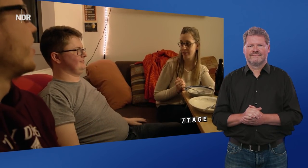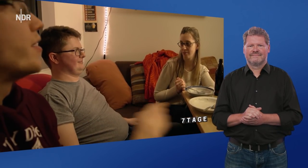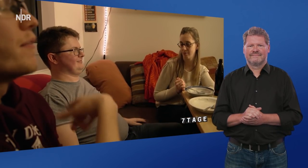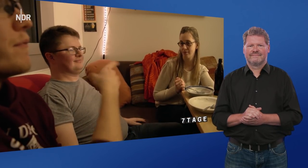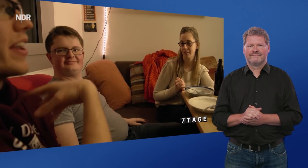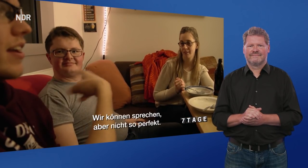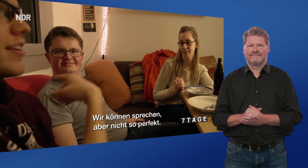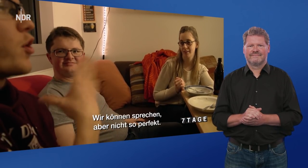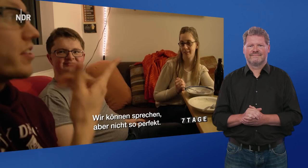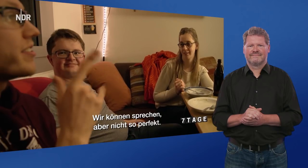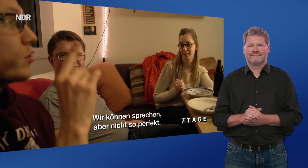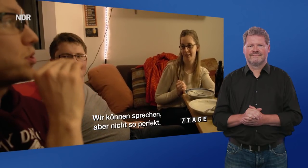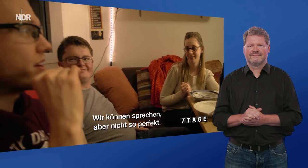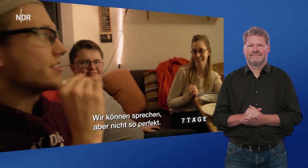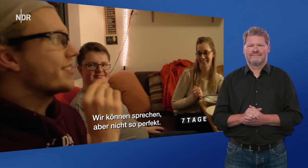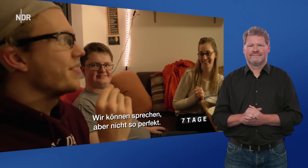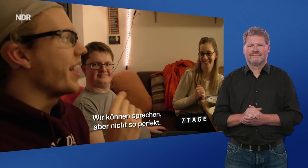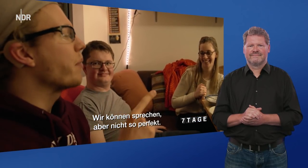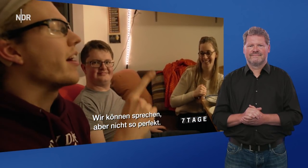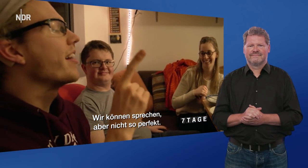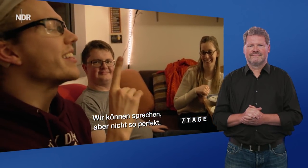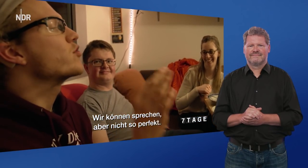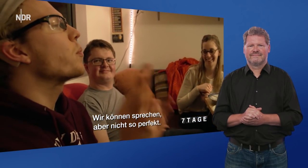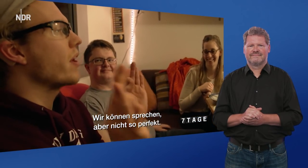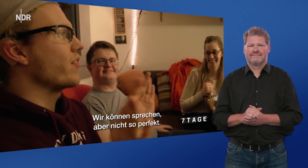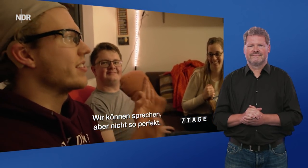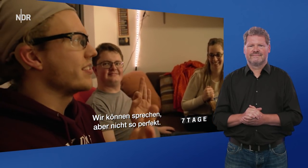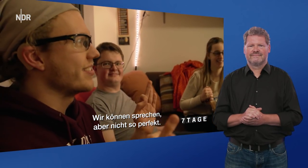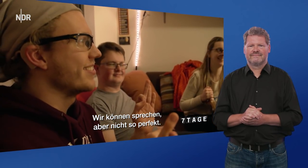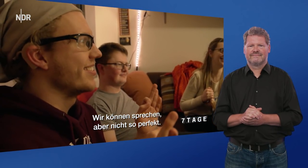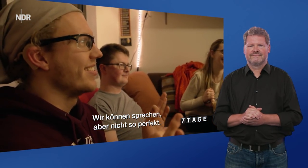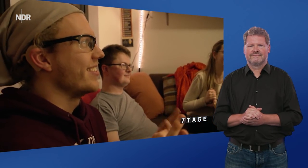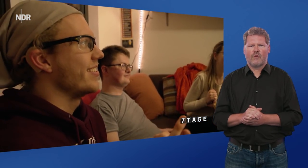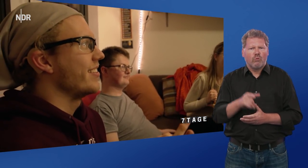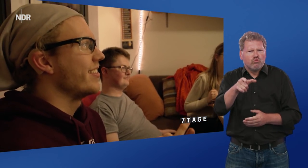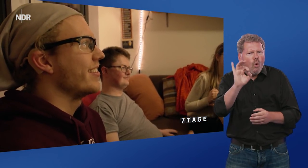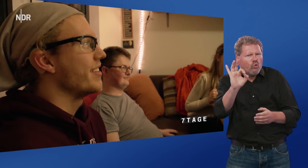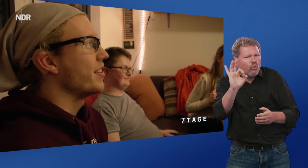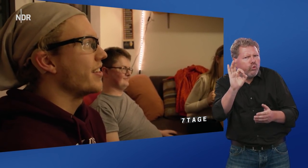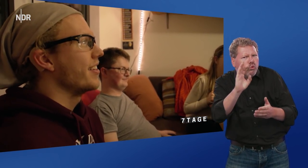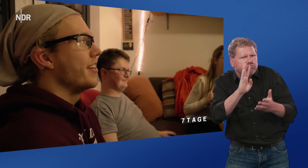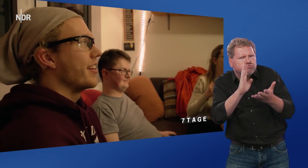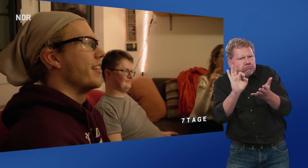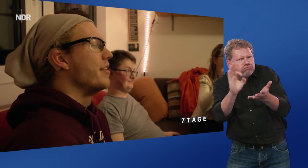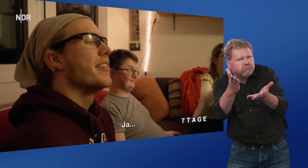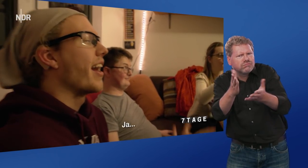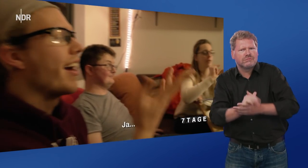Wir können sprechen, aber nicht so perfekt. Aber es ist ziemlich gut. Ja. Ja.